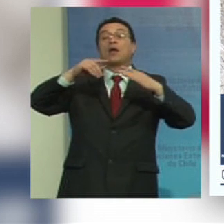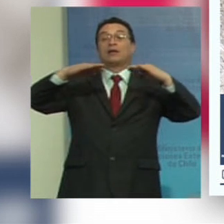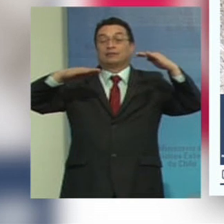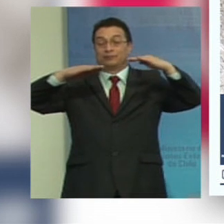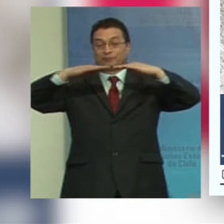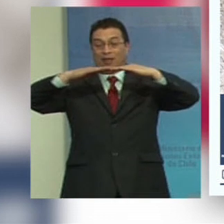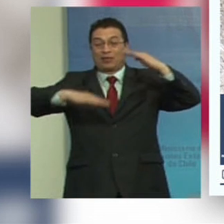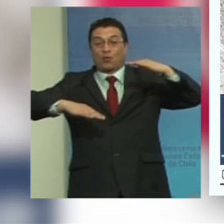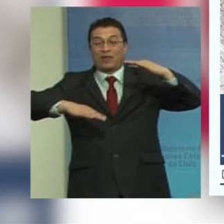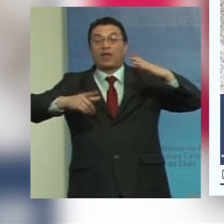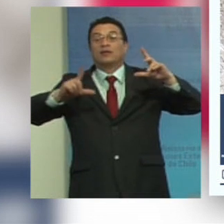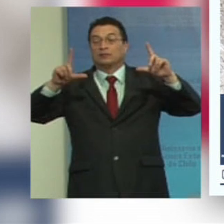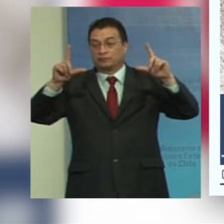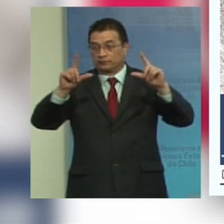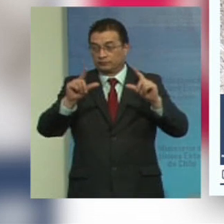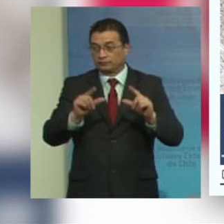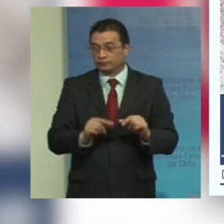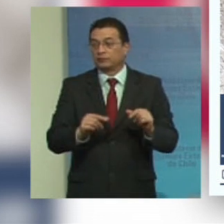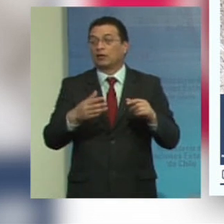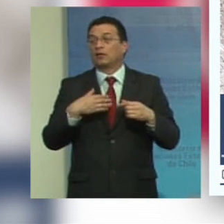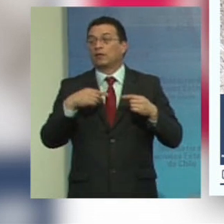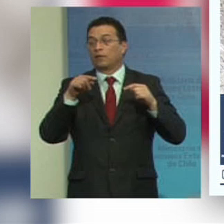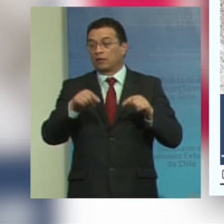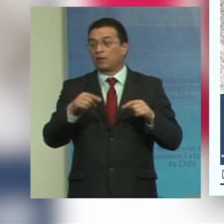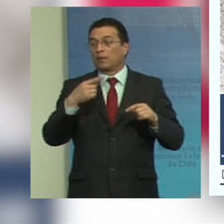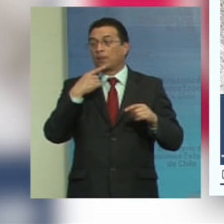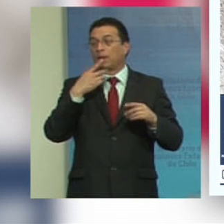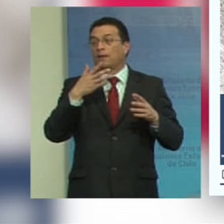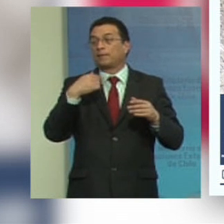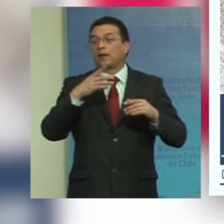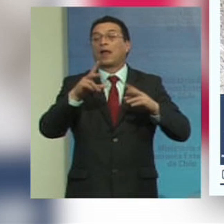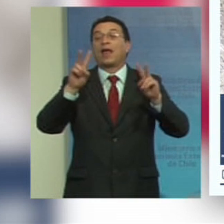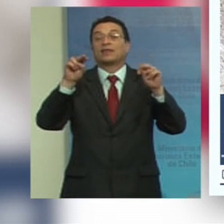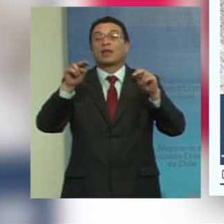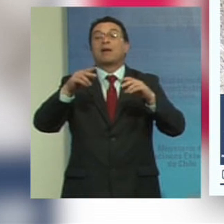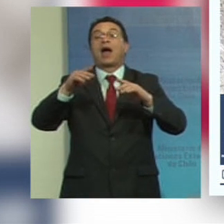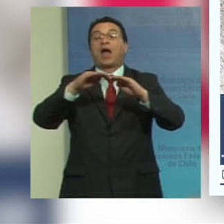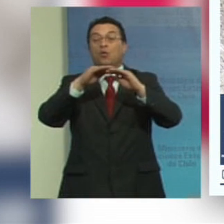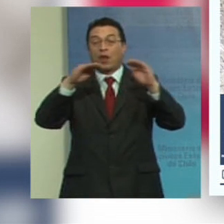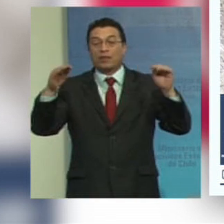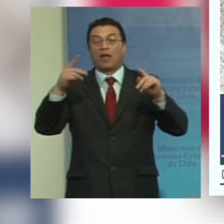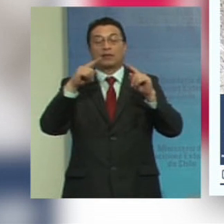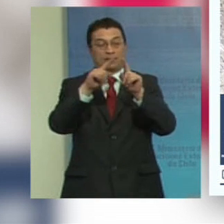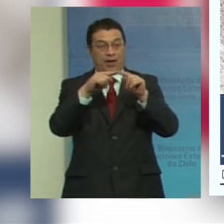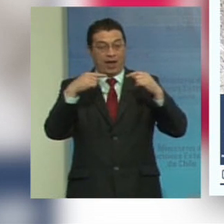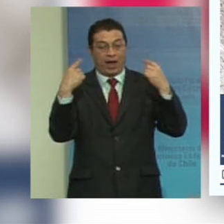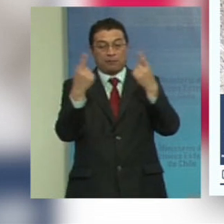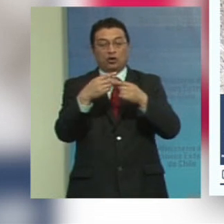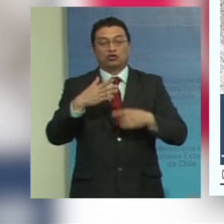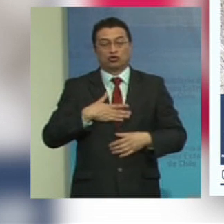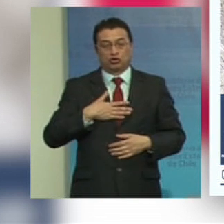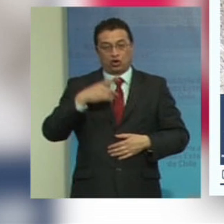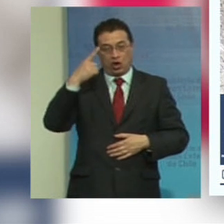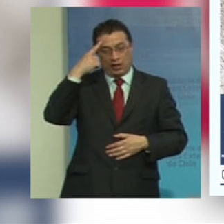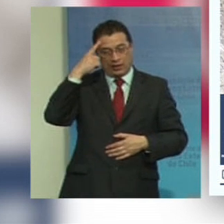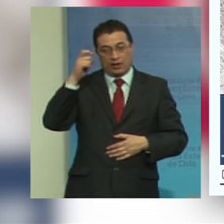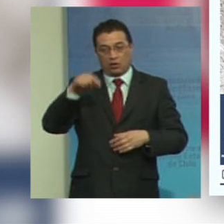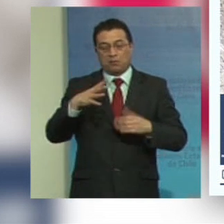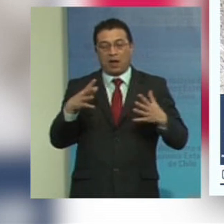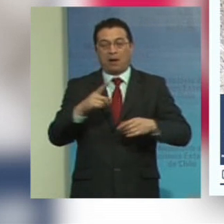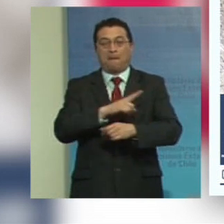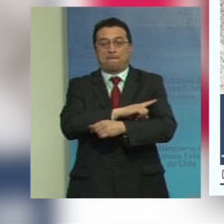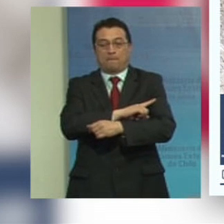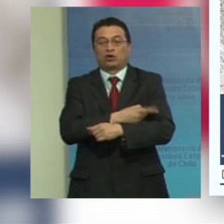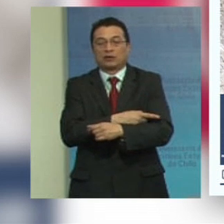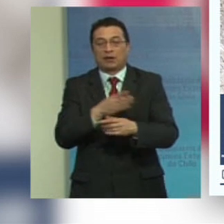evidente estamos hablando acá del tema de la igualdad en un sentido más amplio y yo creo que es potenciar y promover